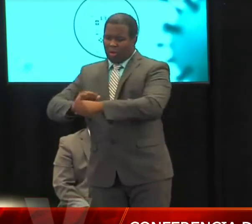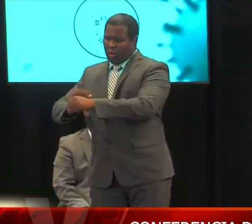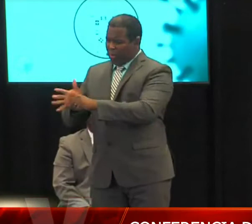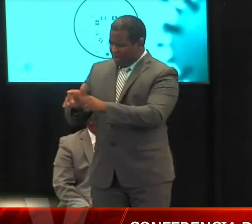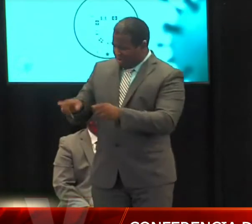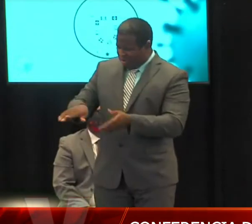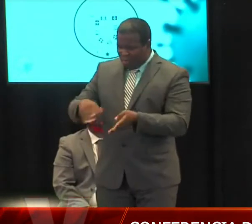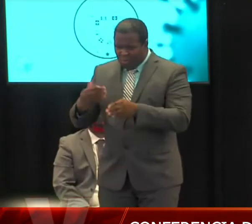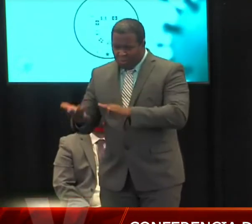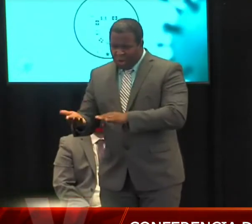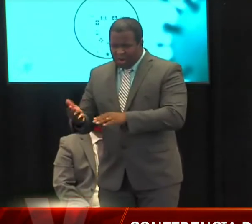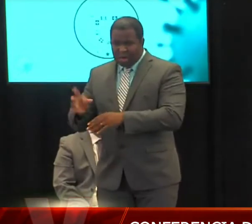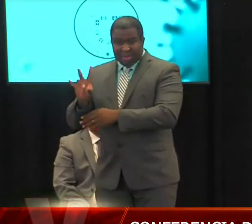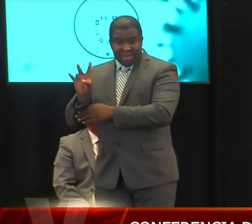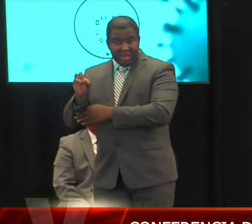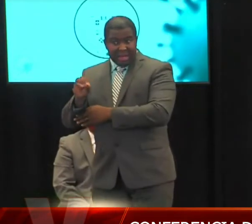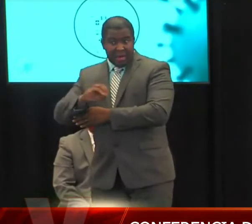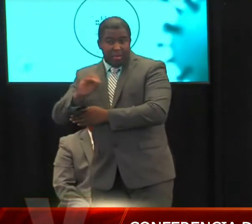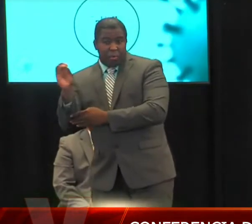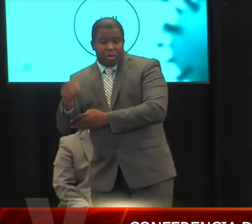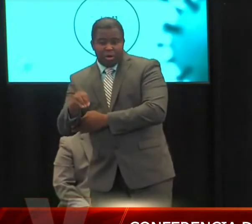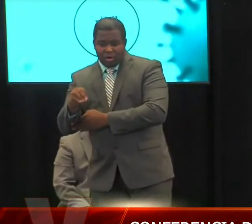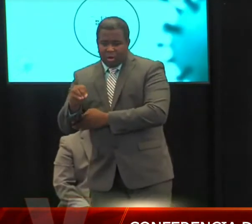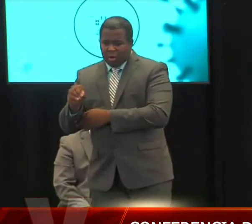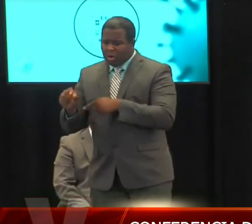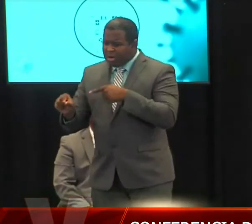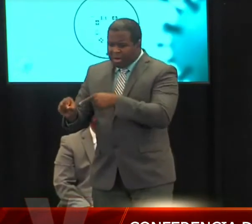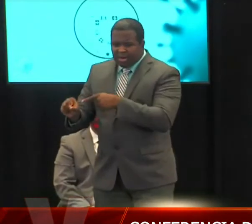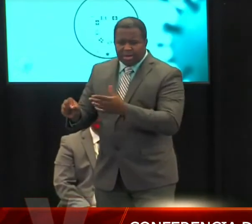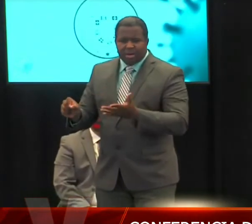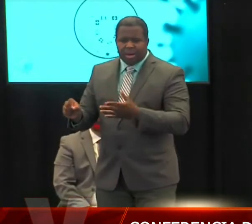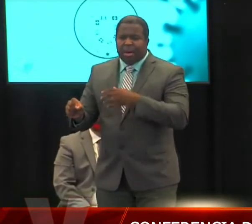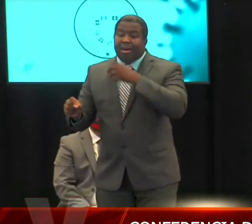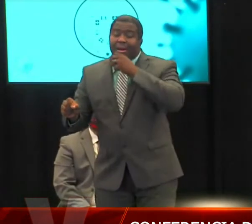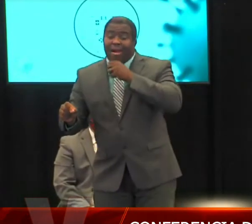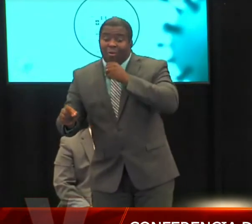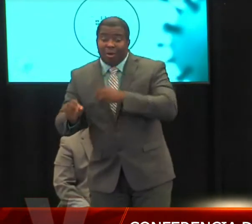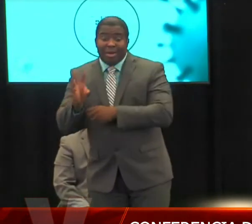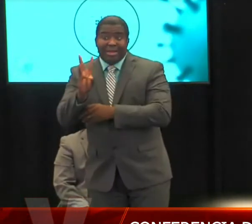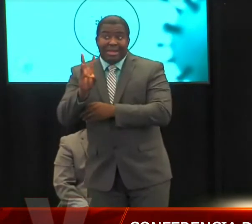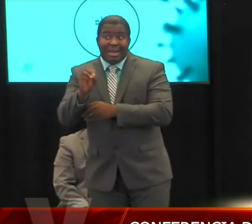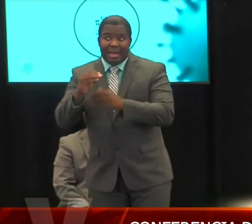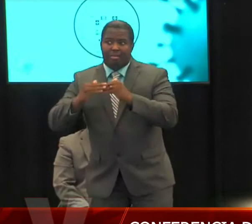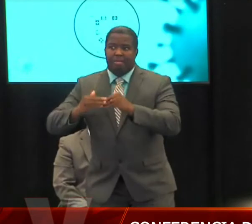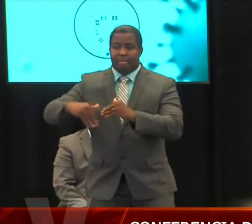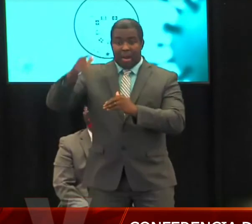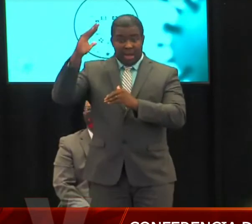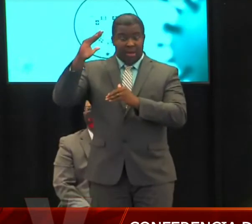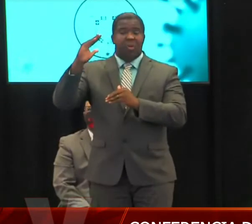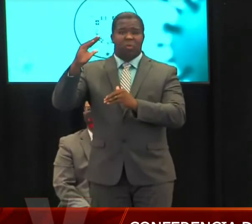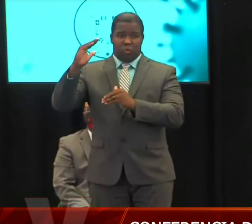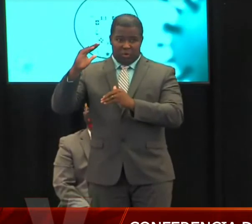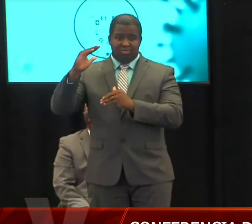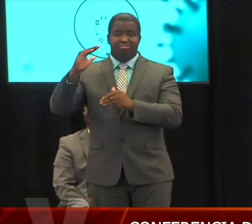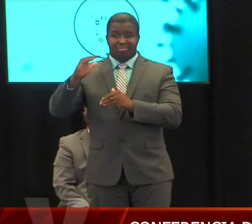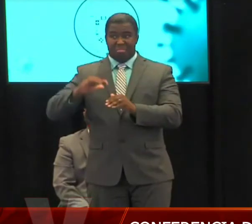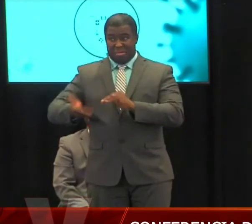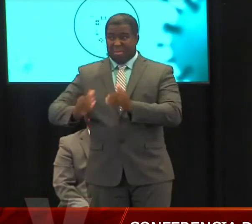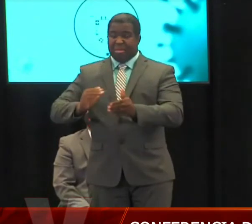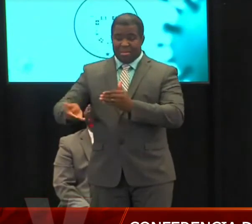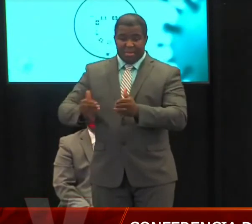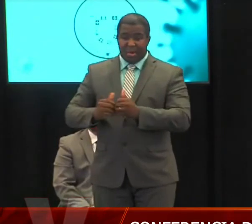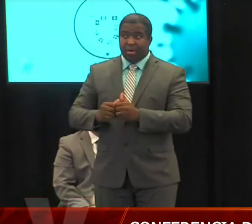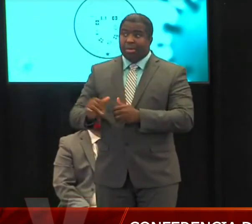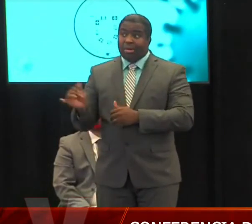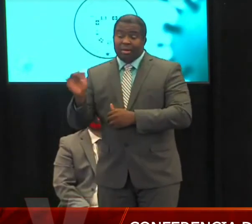son sobre 60 años de edad. De la misma forma, el 20% de las personas que han muerto en Puerto Rico tienen en el certificado de